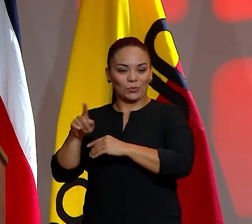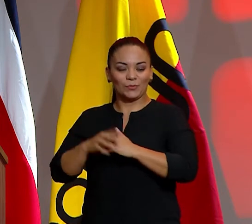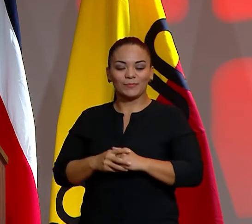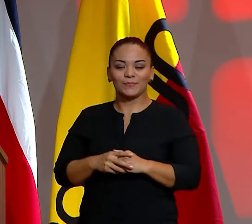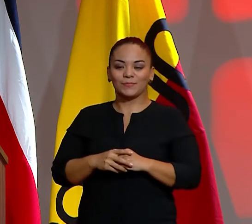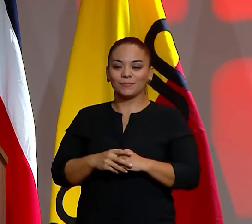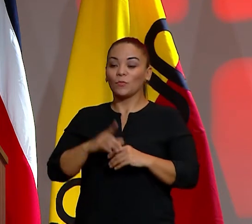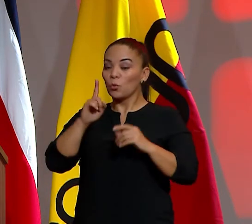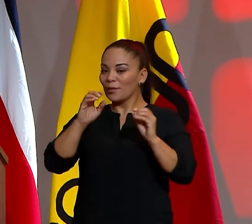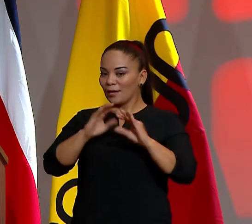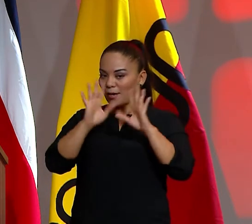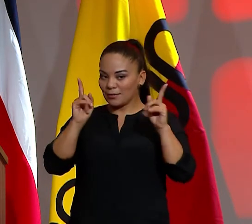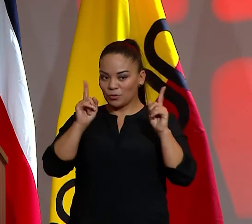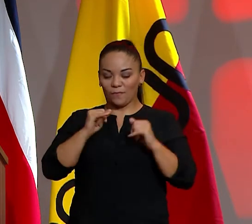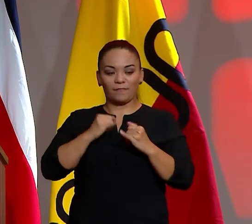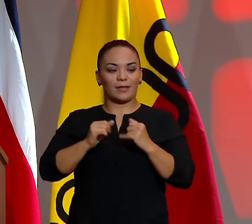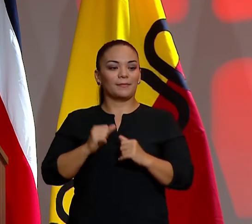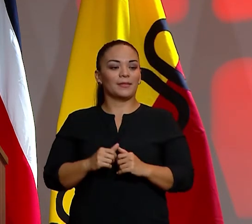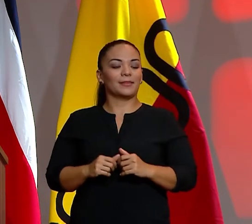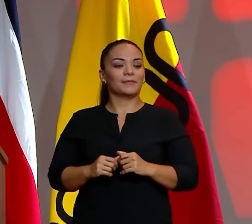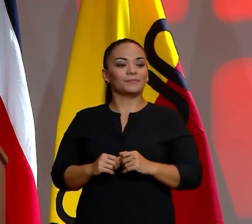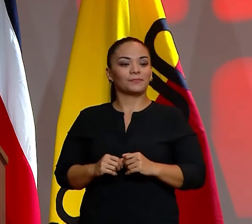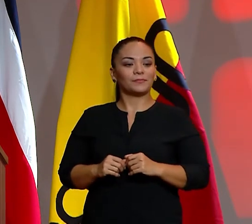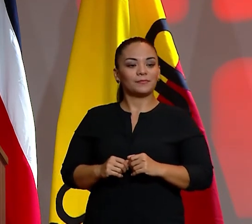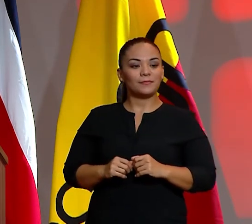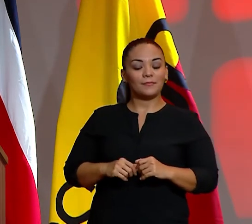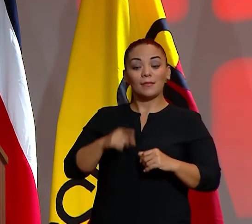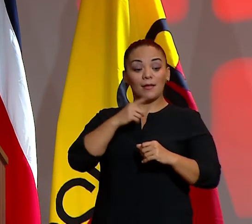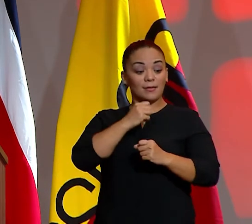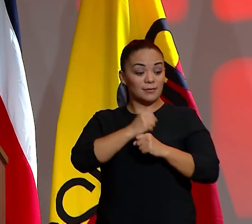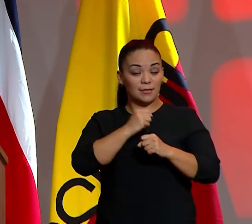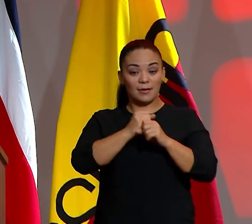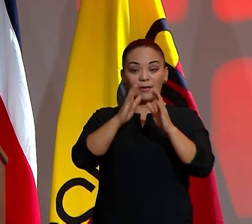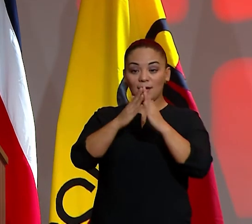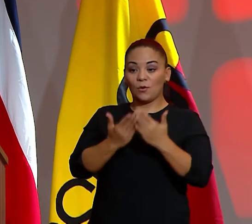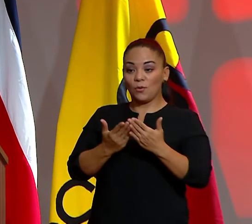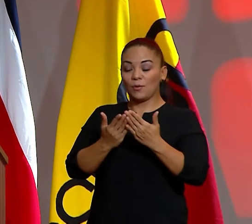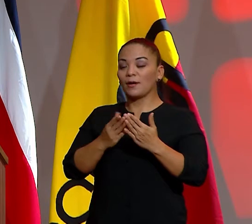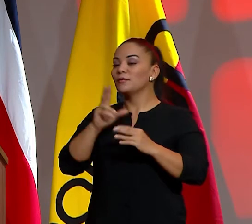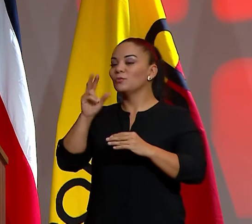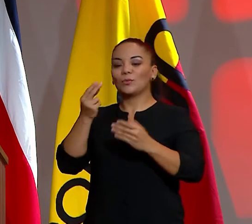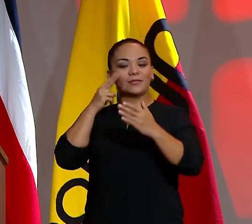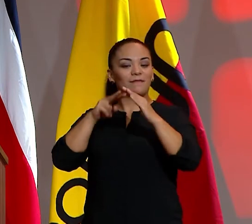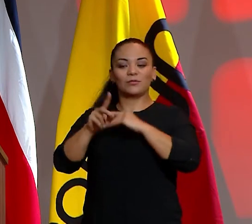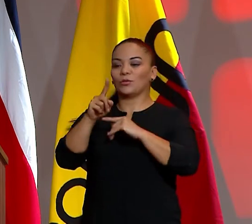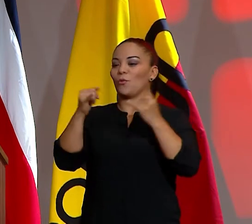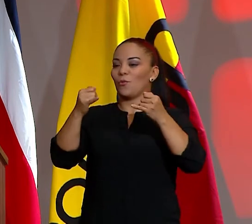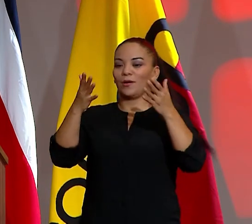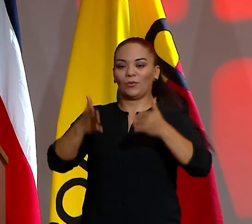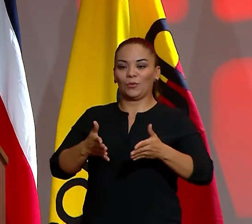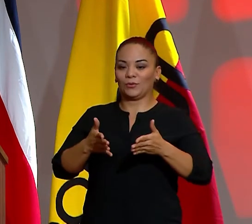Una aclaración, finalmente. Esta obra no es la visión de un jugador,